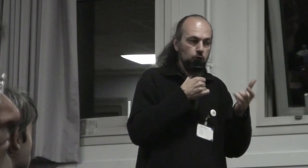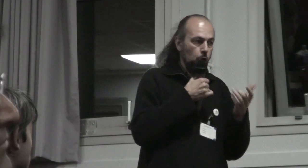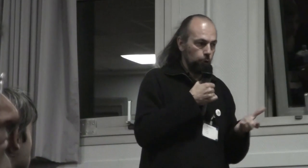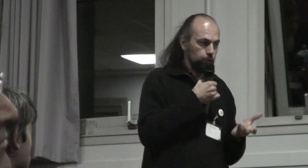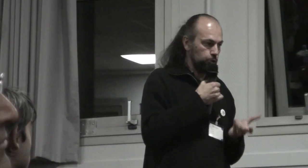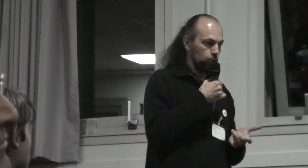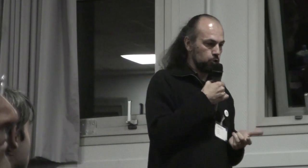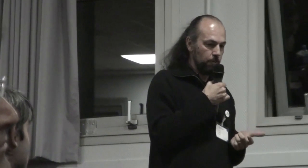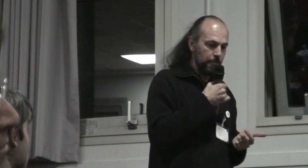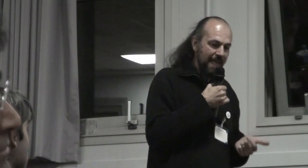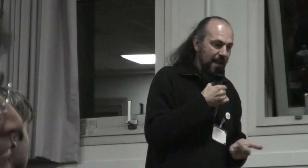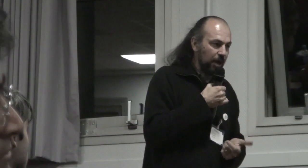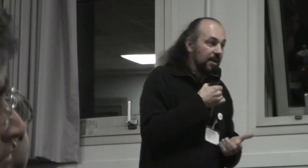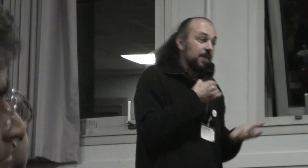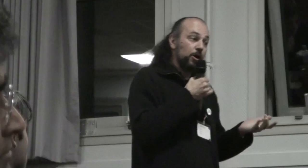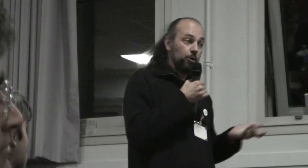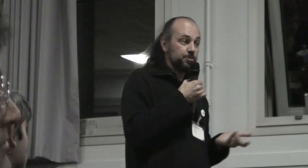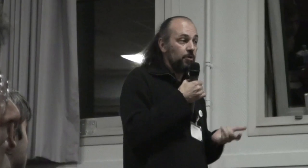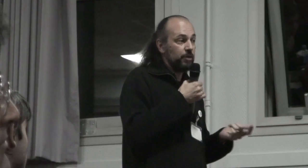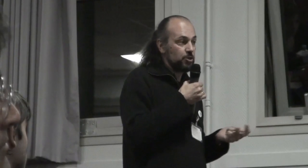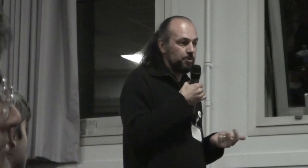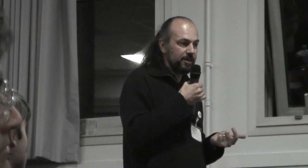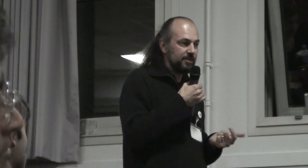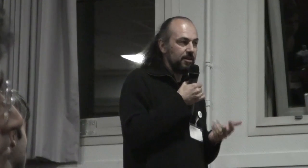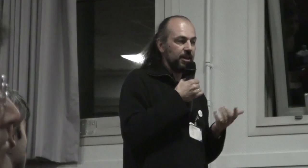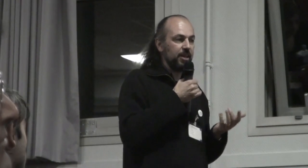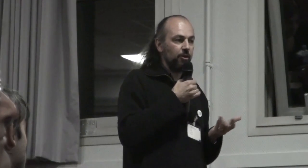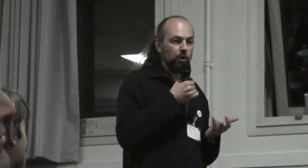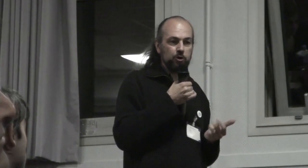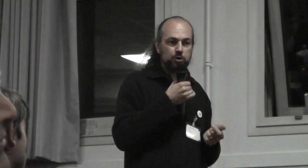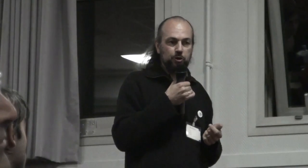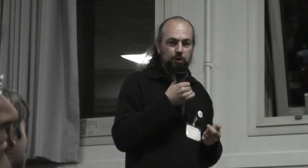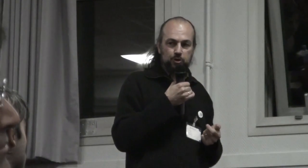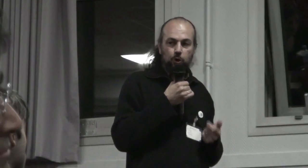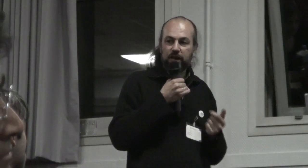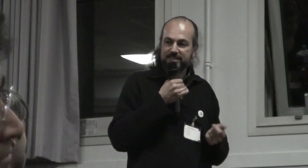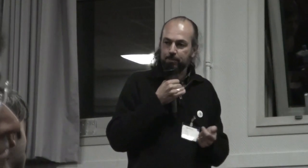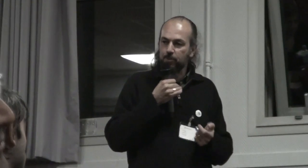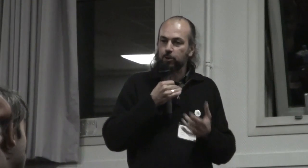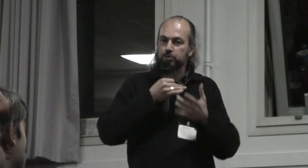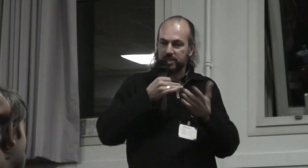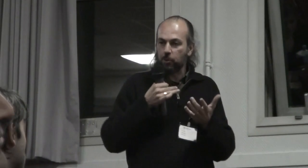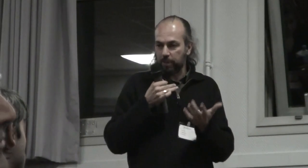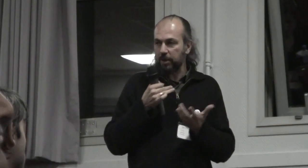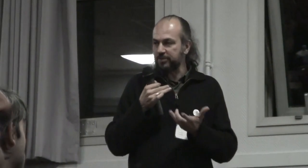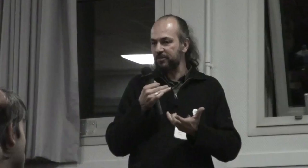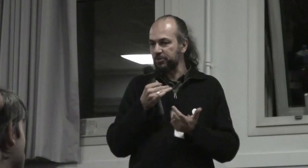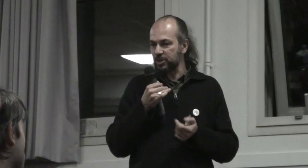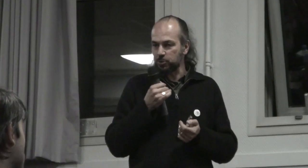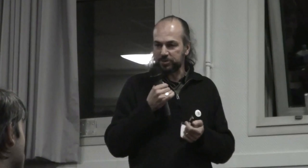de notre choix voilà et malheureusement voilà je m'arrête là et je retraite simplement que nous n'ayons pas davantage de